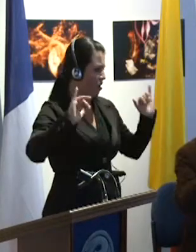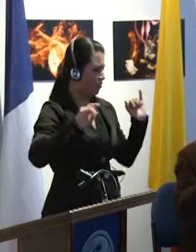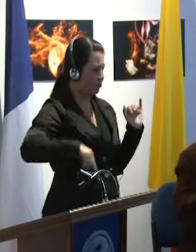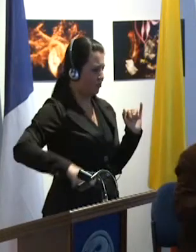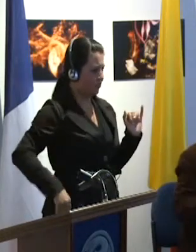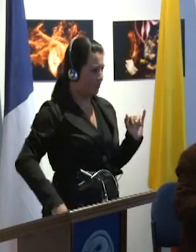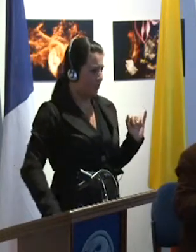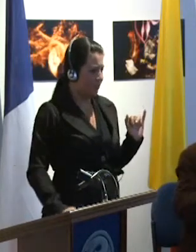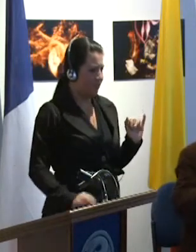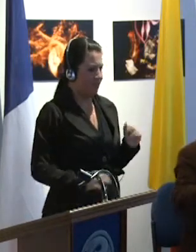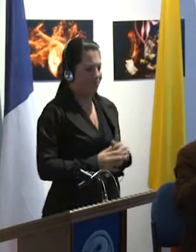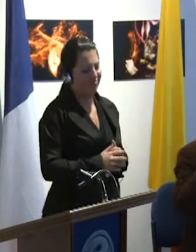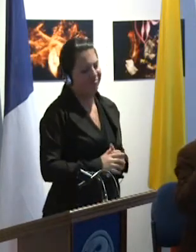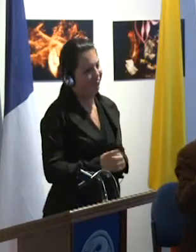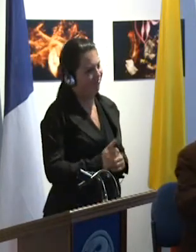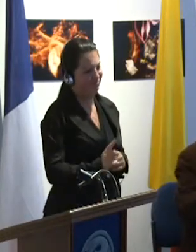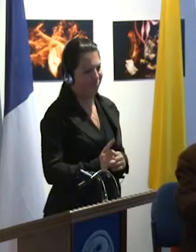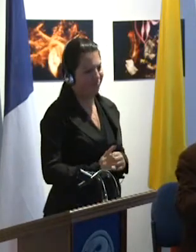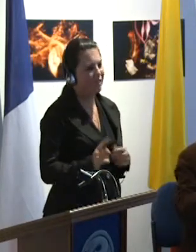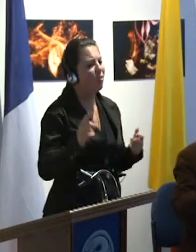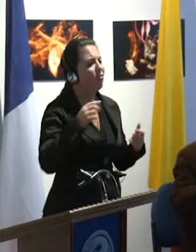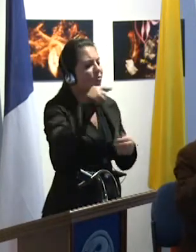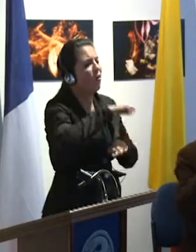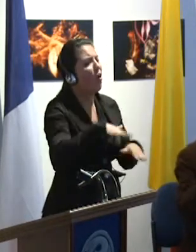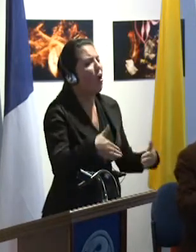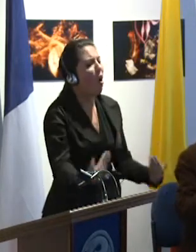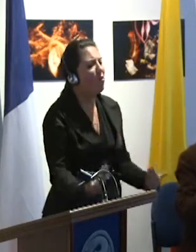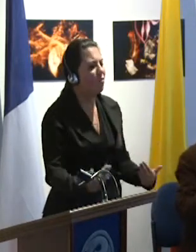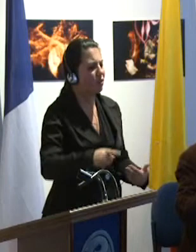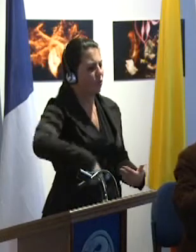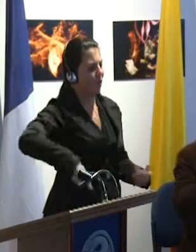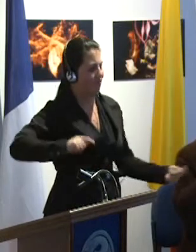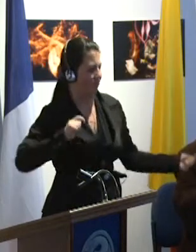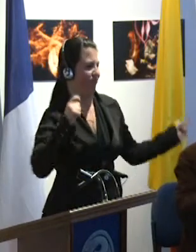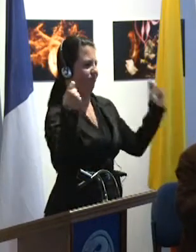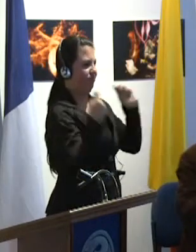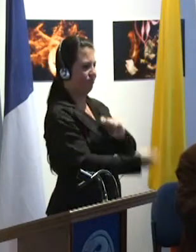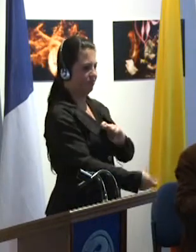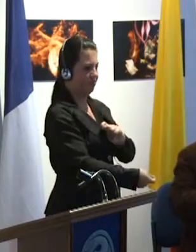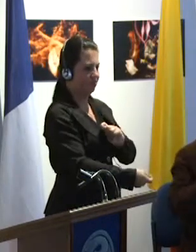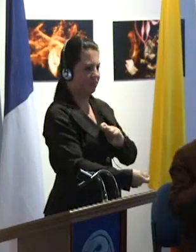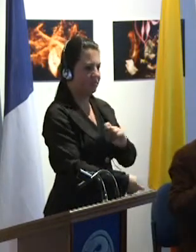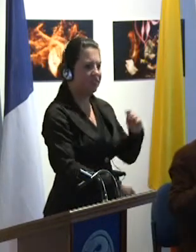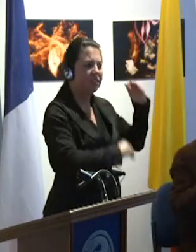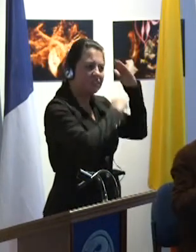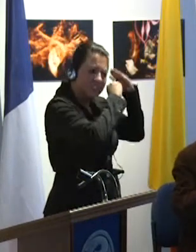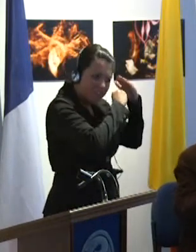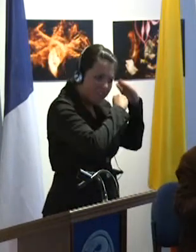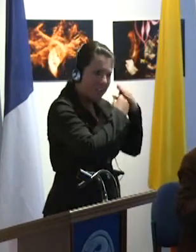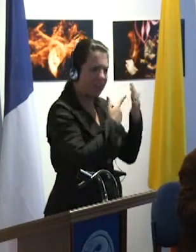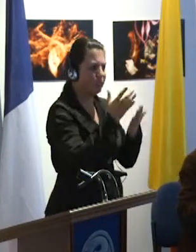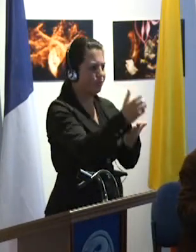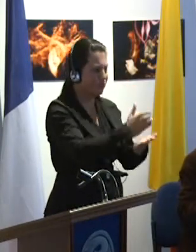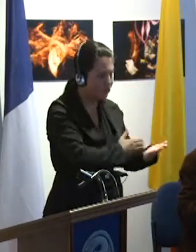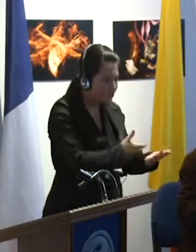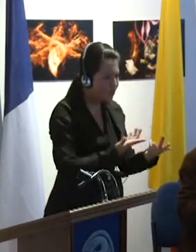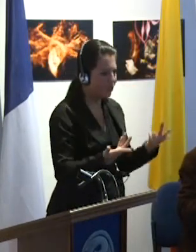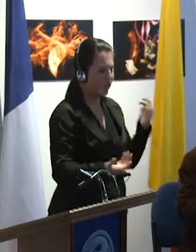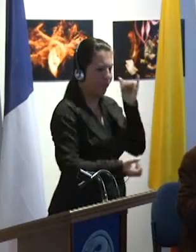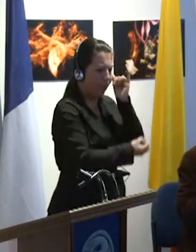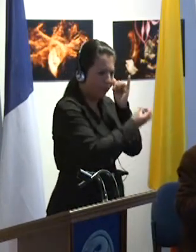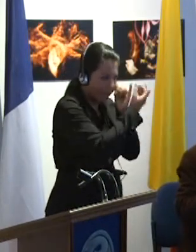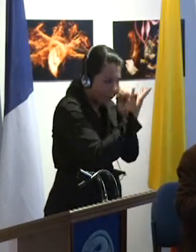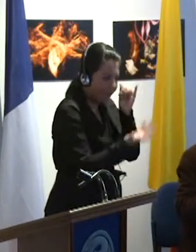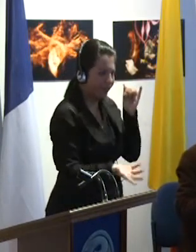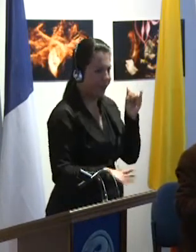sino también el problema es transformar la escuela y los saberes, el currículum, las pedagogías para